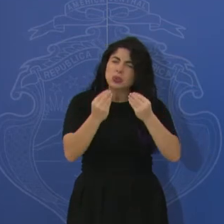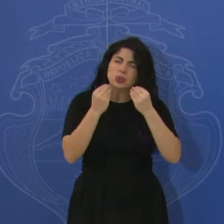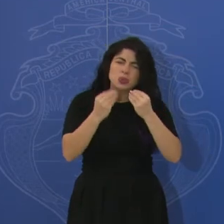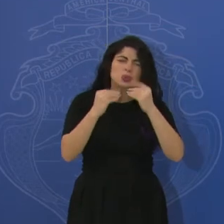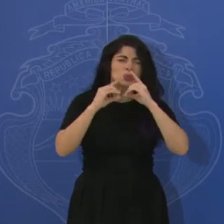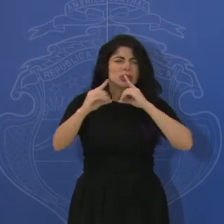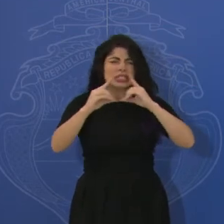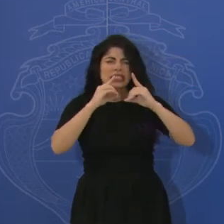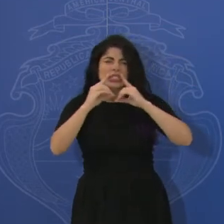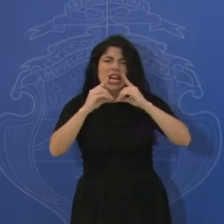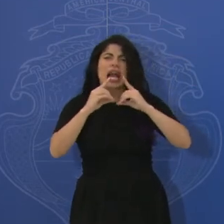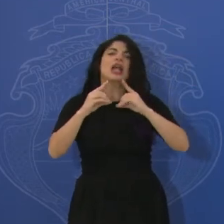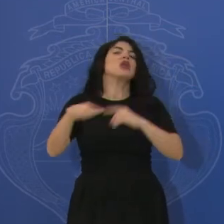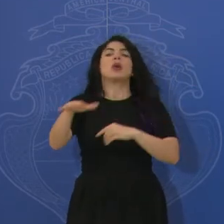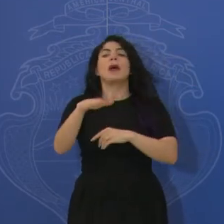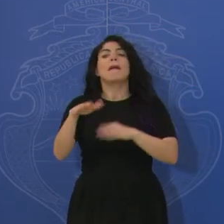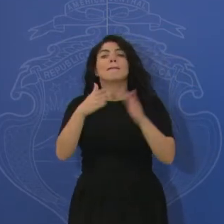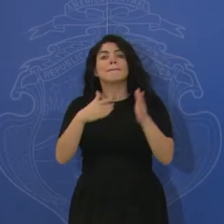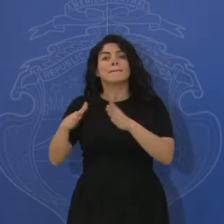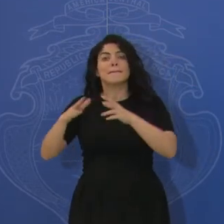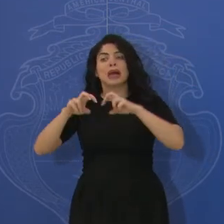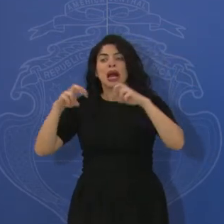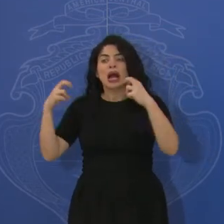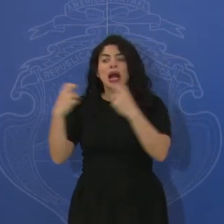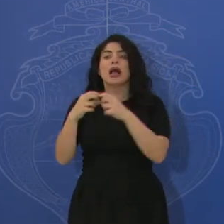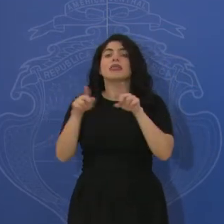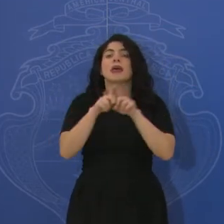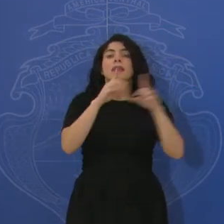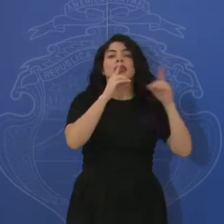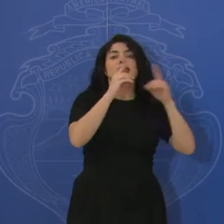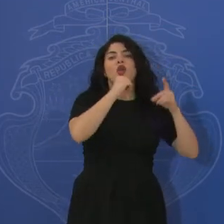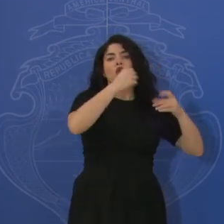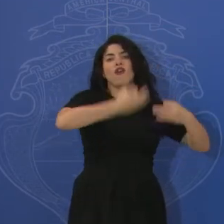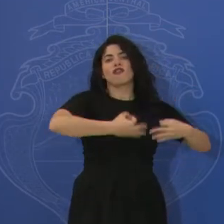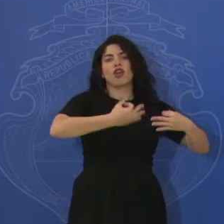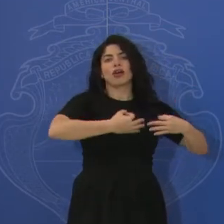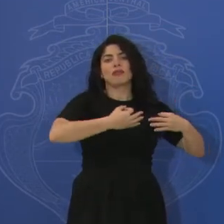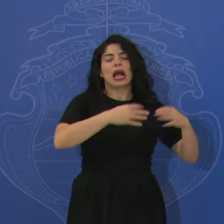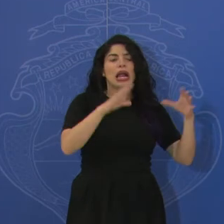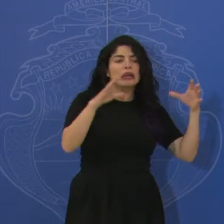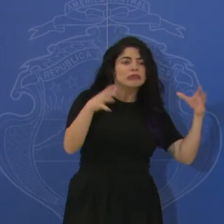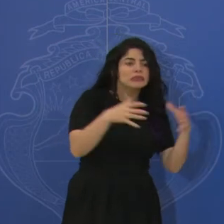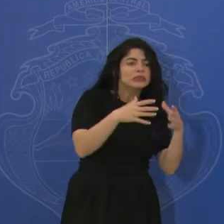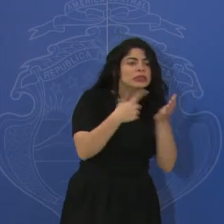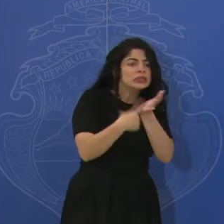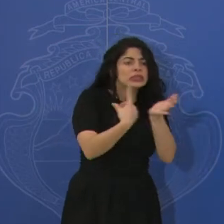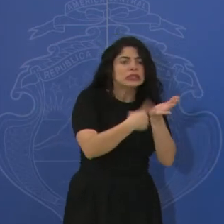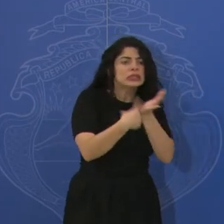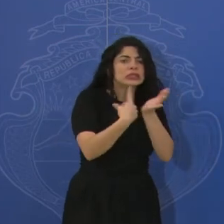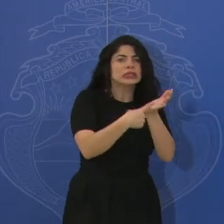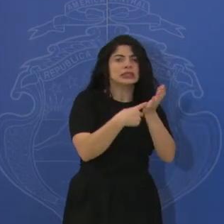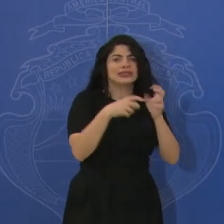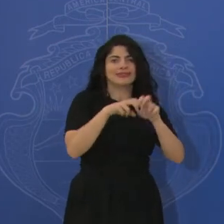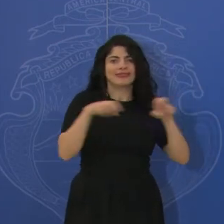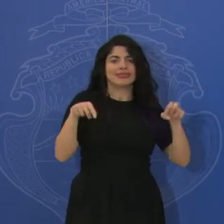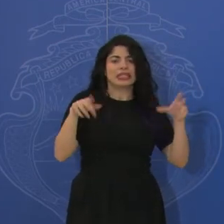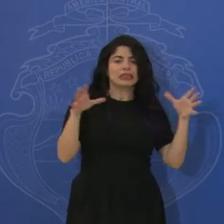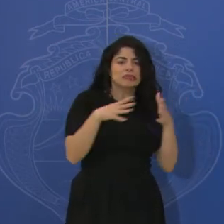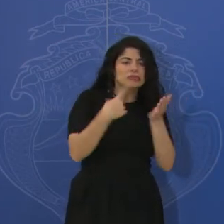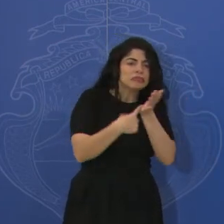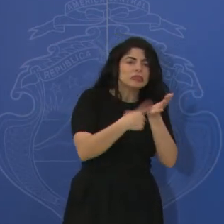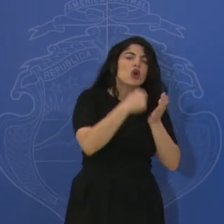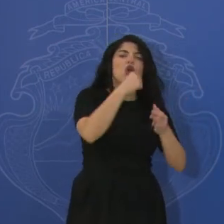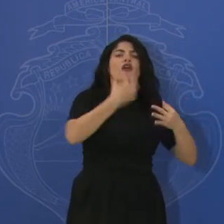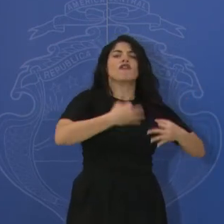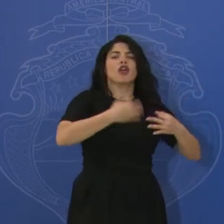mucho diálogo en los espacios previstos e incluso diálogos informales entre la propia plenaria, ¿verdad?